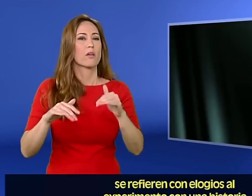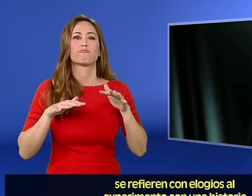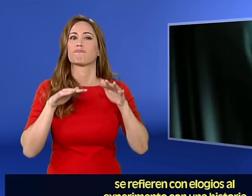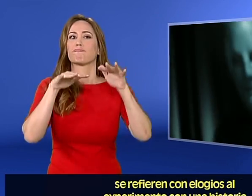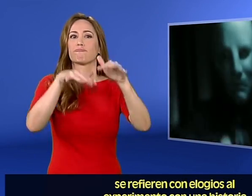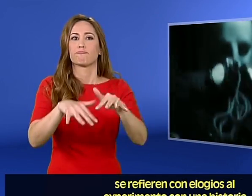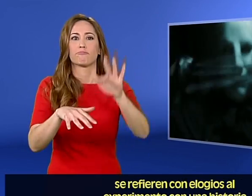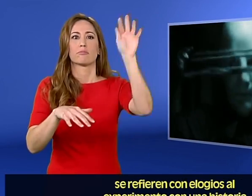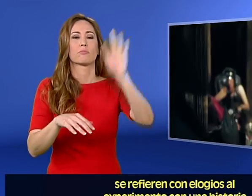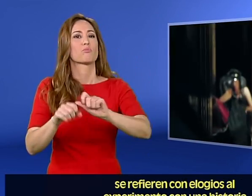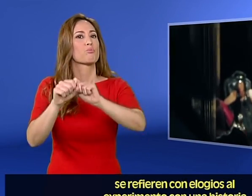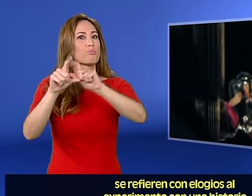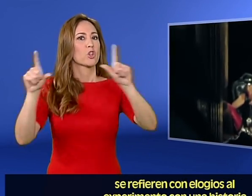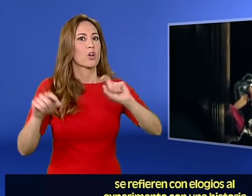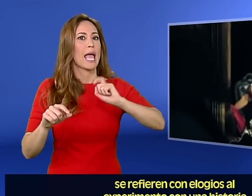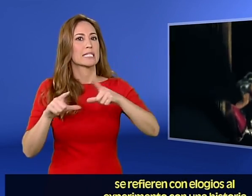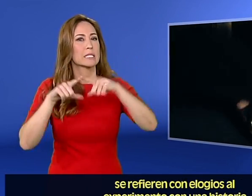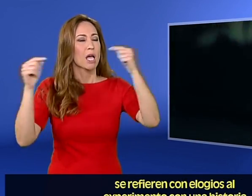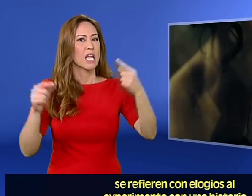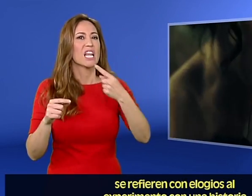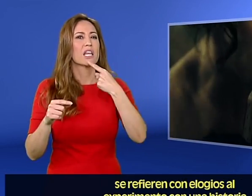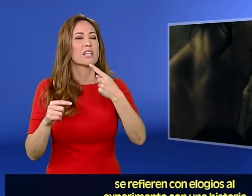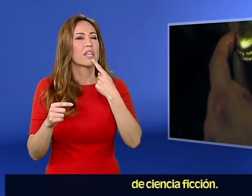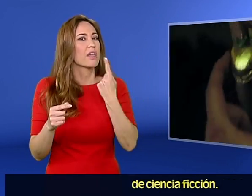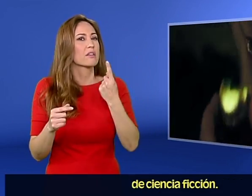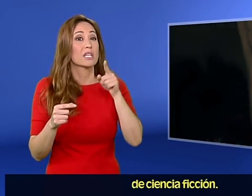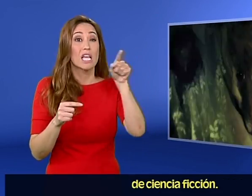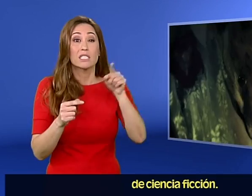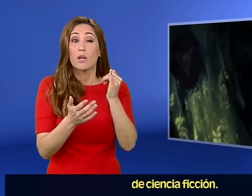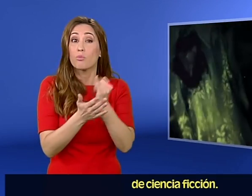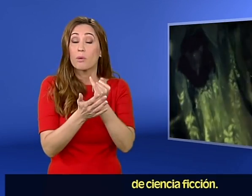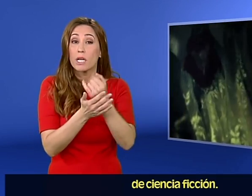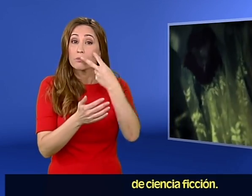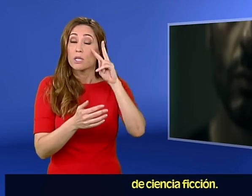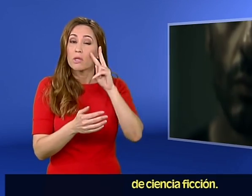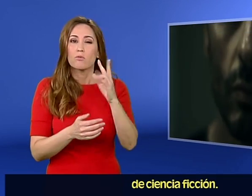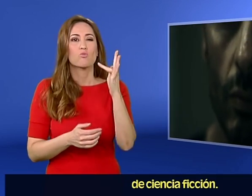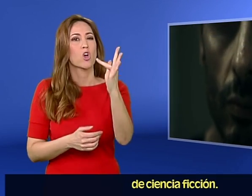-Smile se refieren con elogios al experimento con una historia de ciencia ficción.